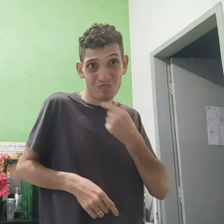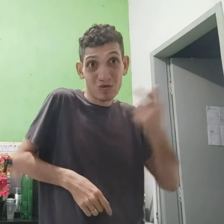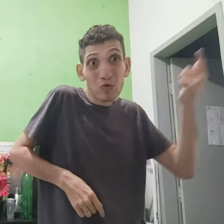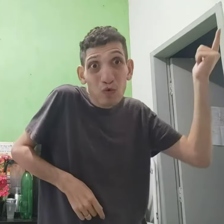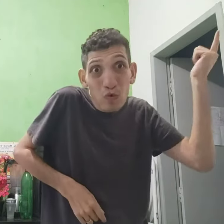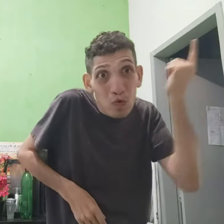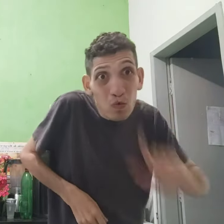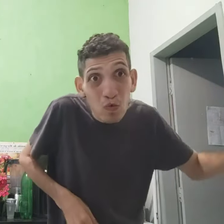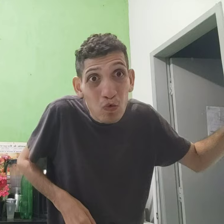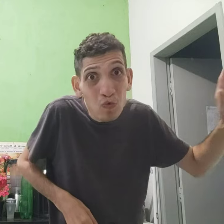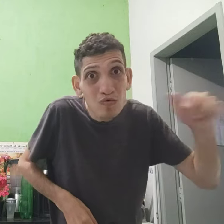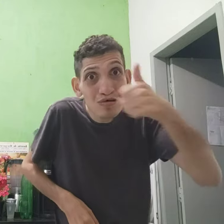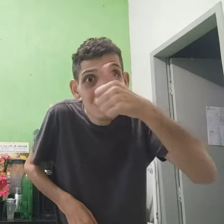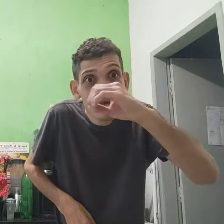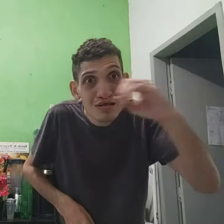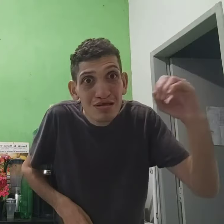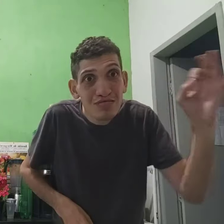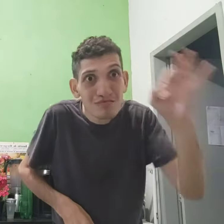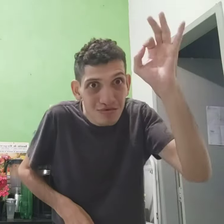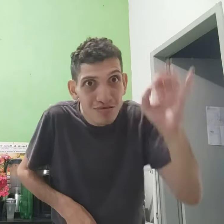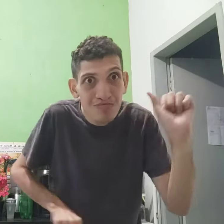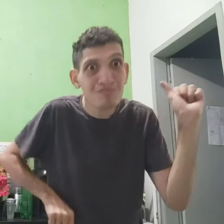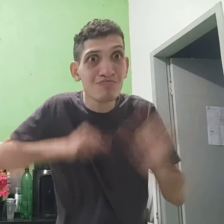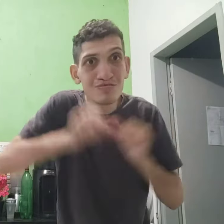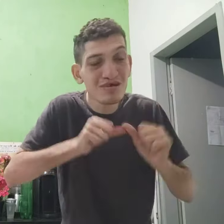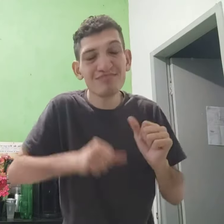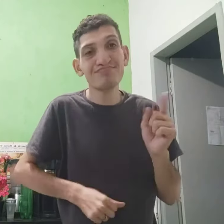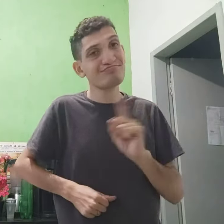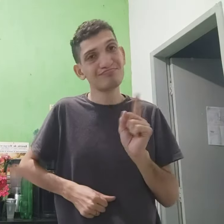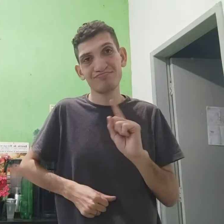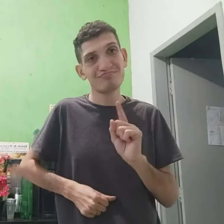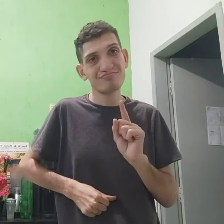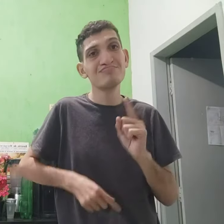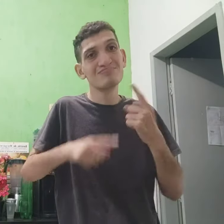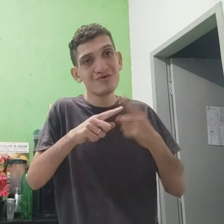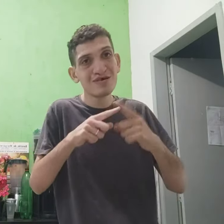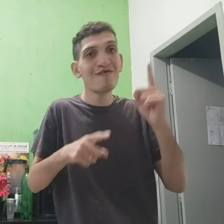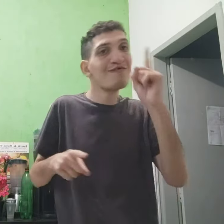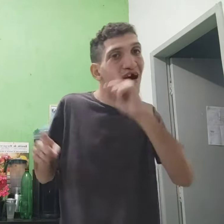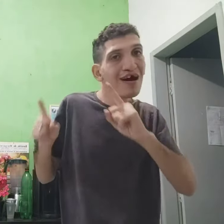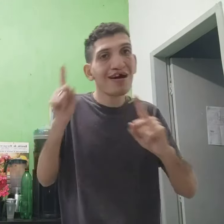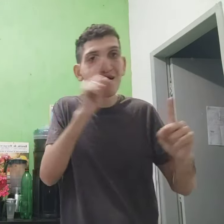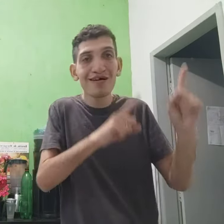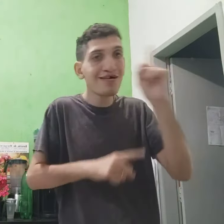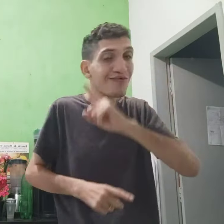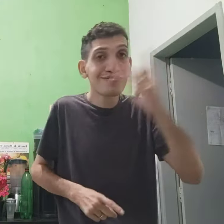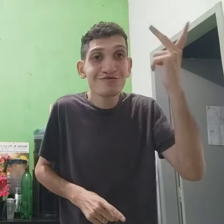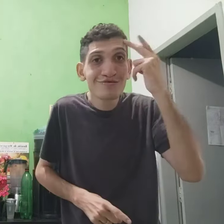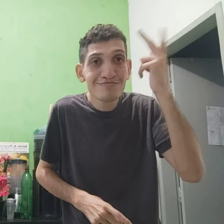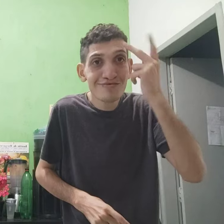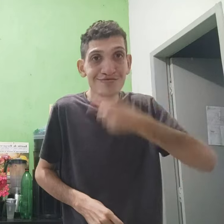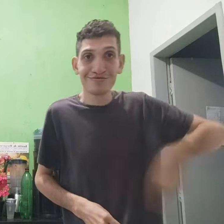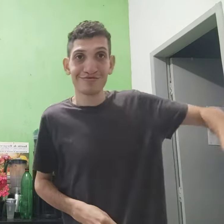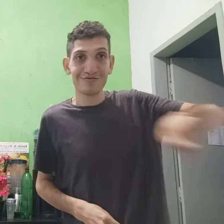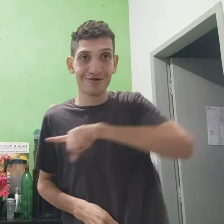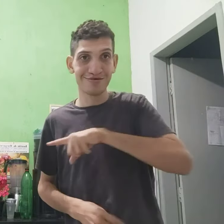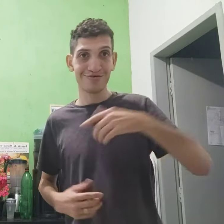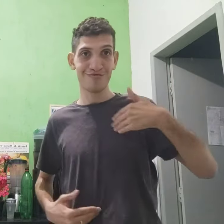tentar. Aí, esse homem conseguir, sem conceito, mudar? Não. Porque são várias. Normal,